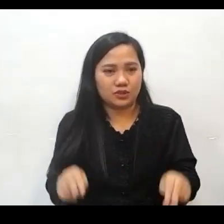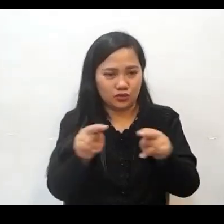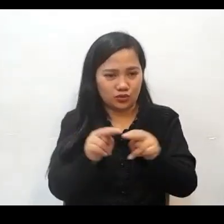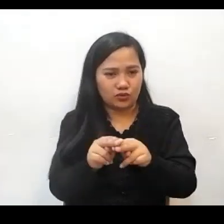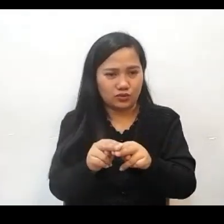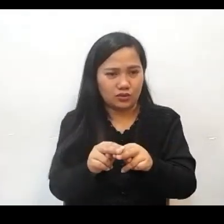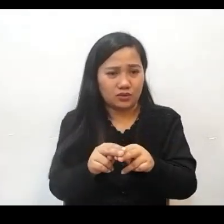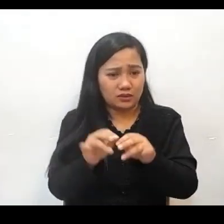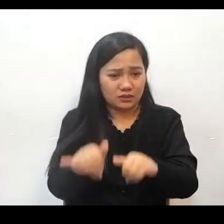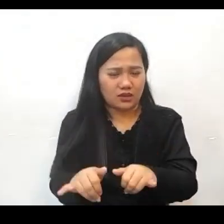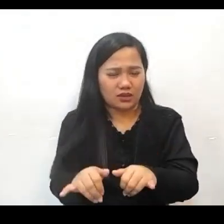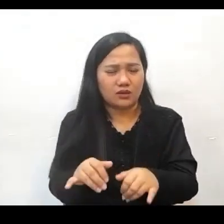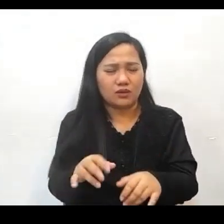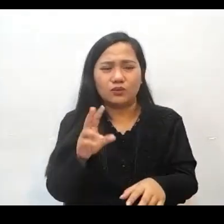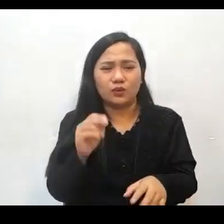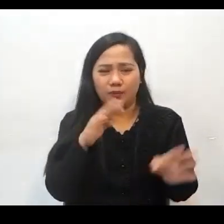the